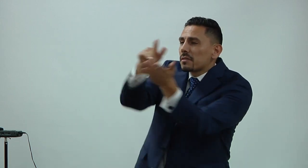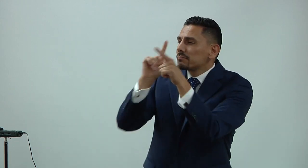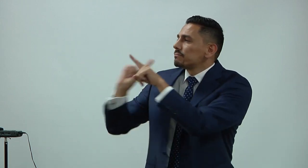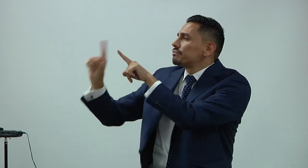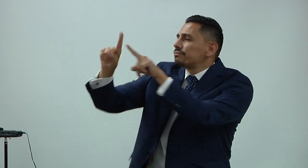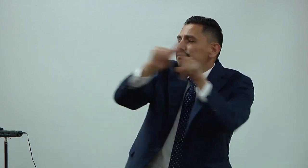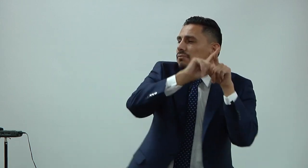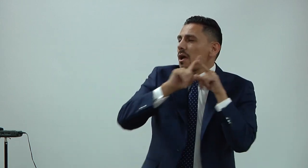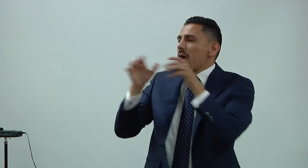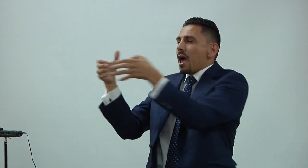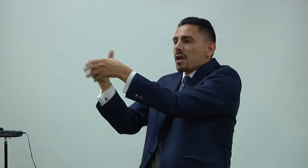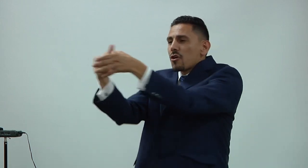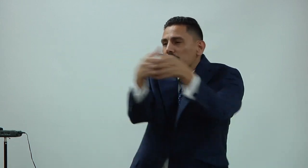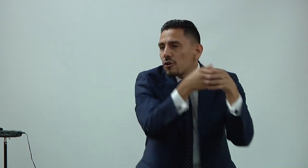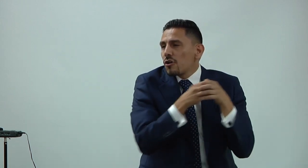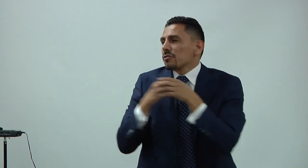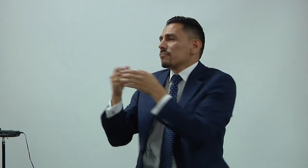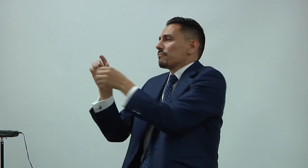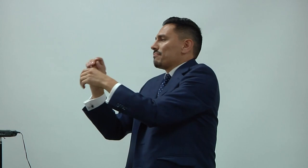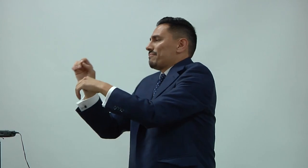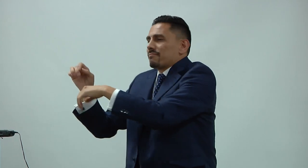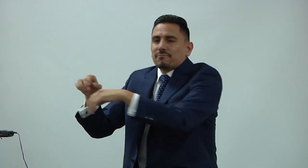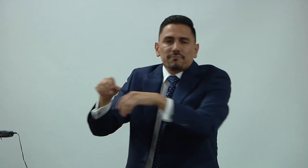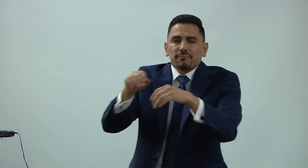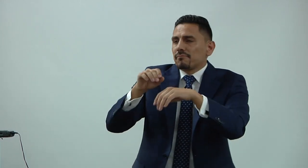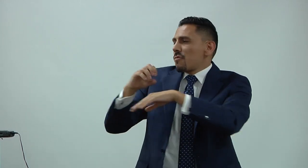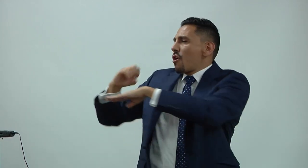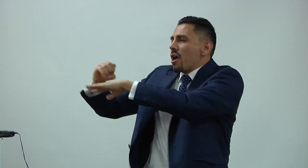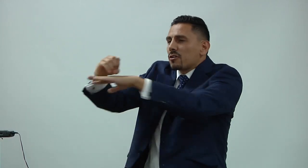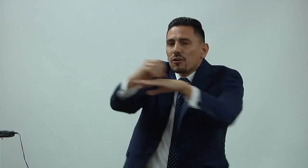veía y participaba en diferentes asociaciones,